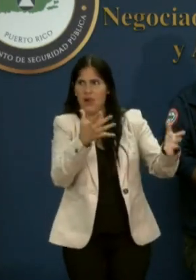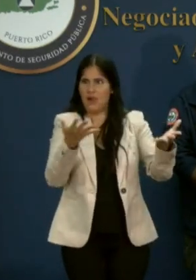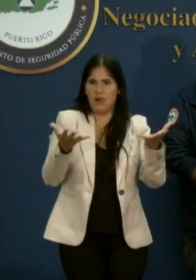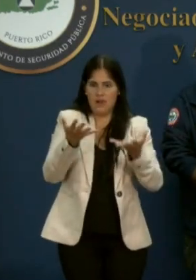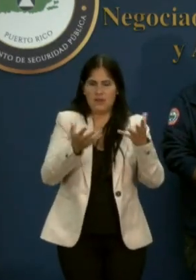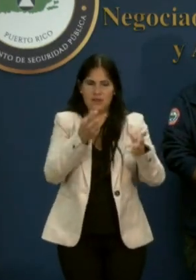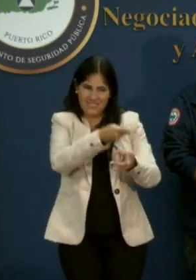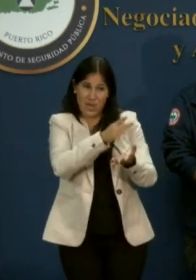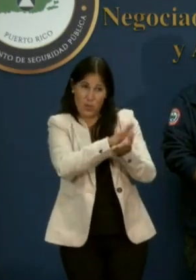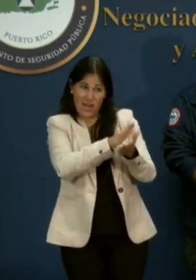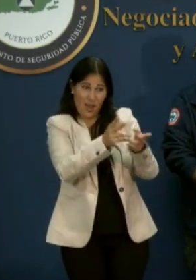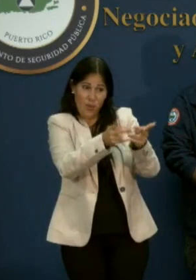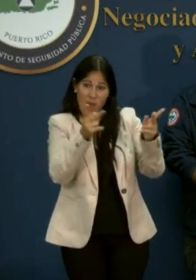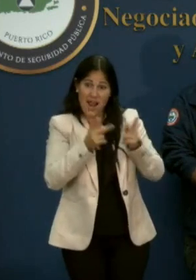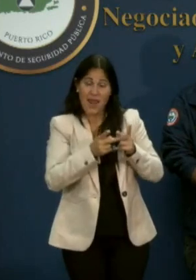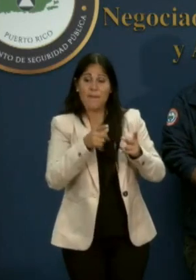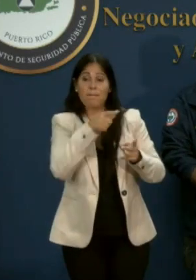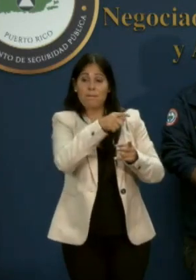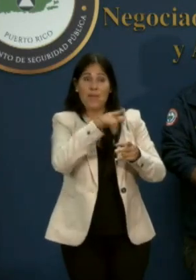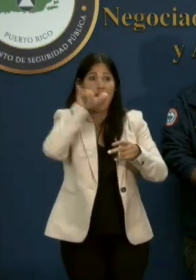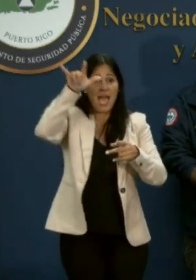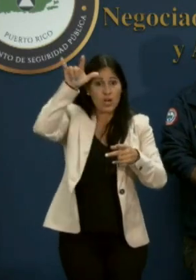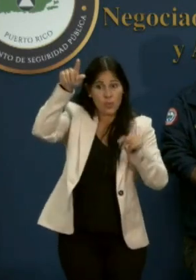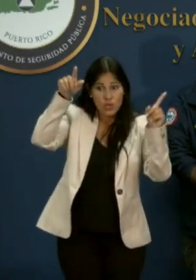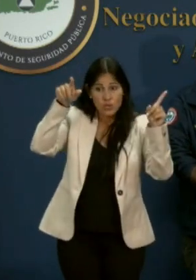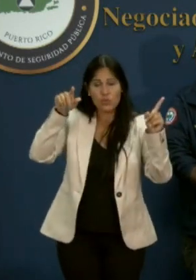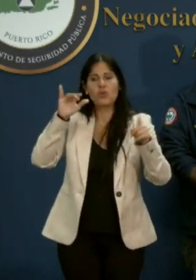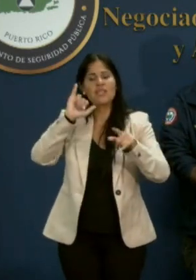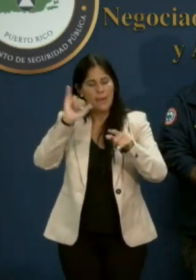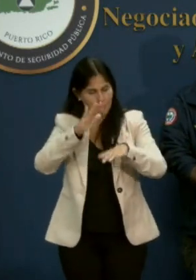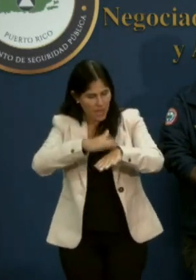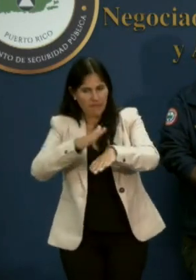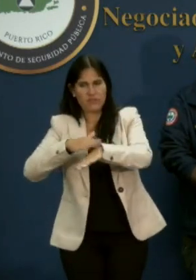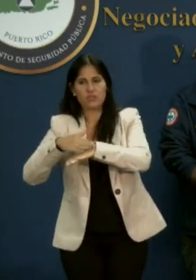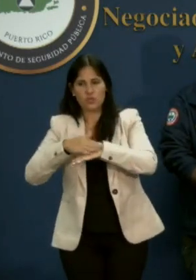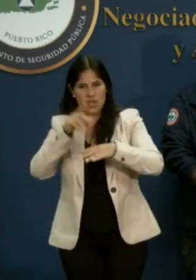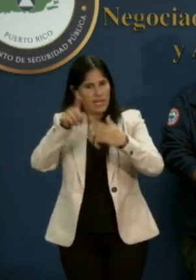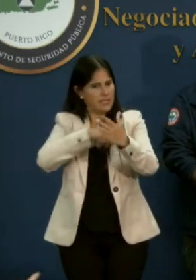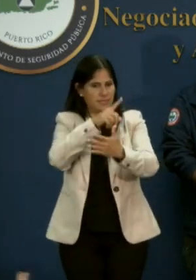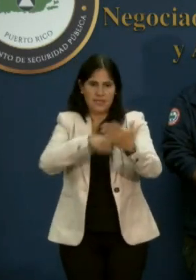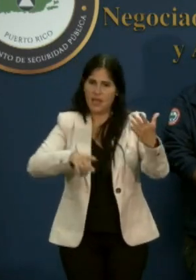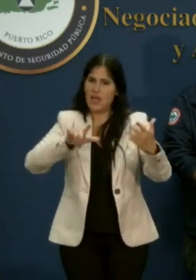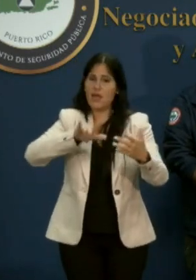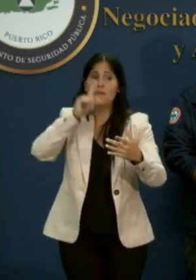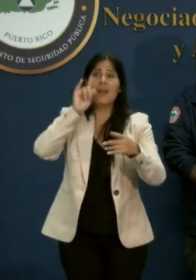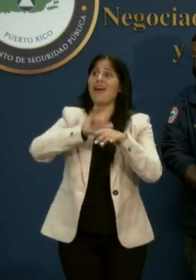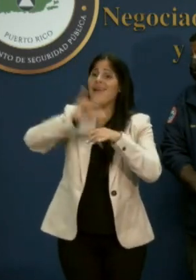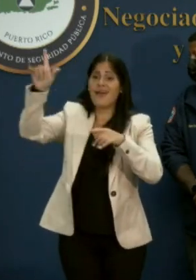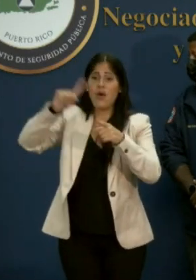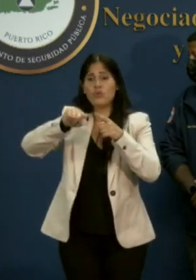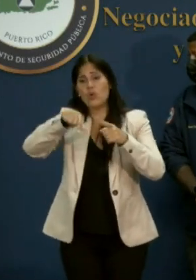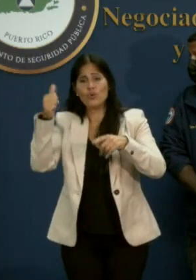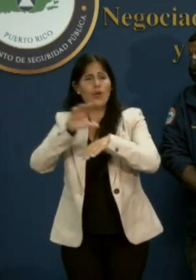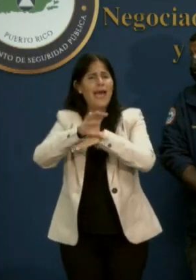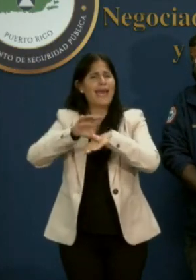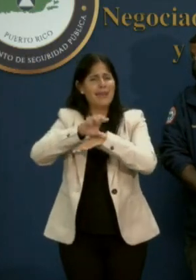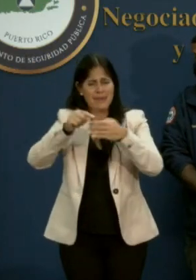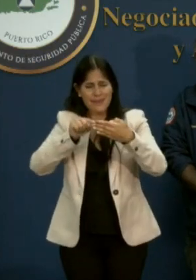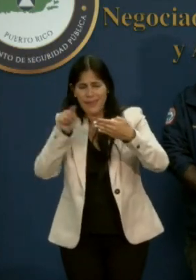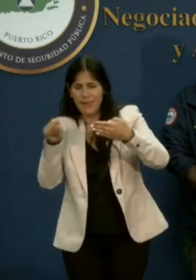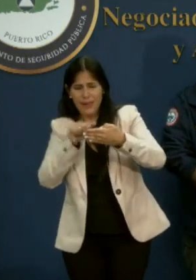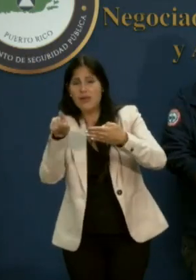En el aeropuerto se han notificado cancelaciones de varios vuelos para Islas del Caribe. Nuevamente, le